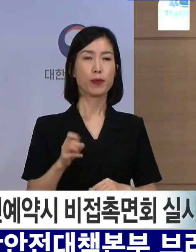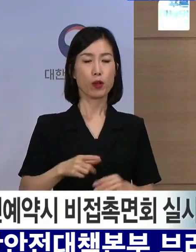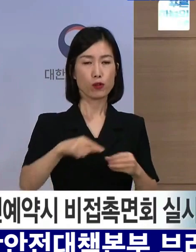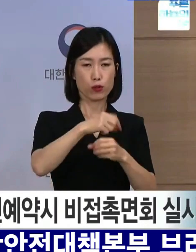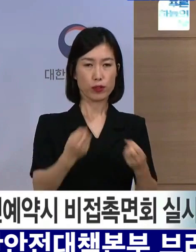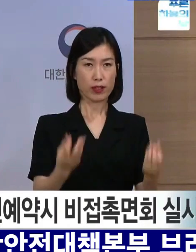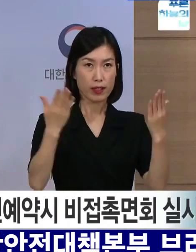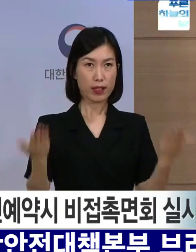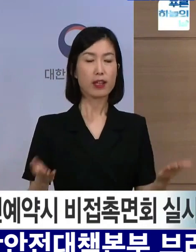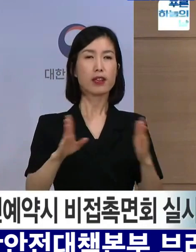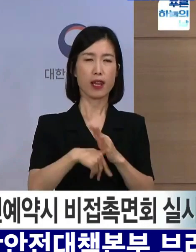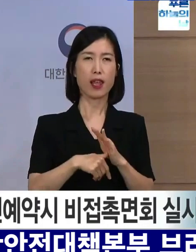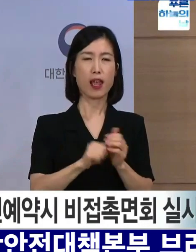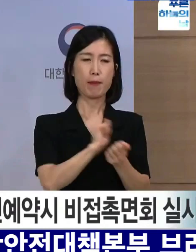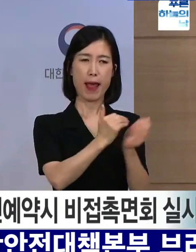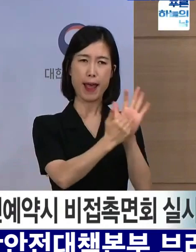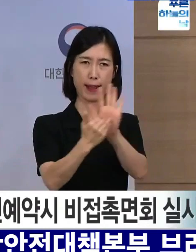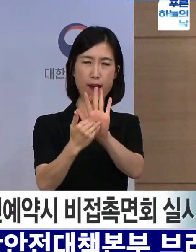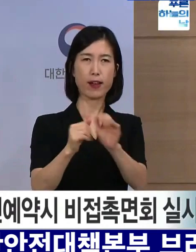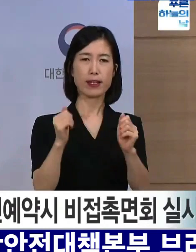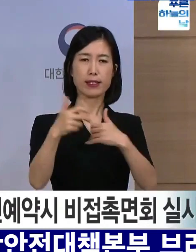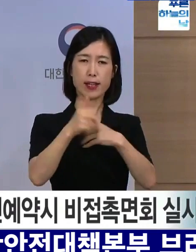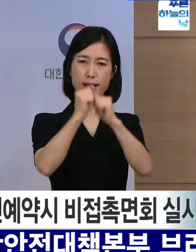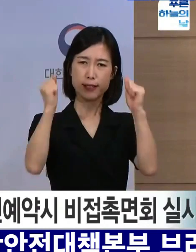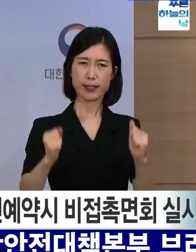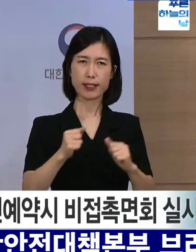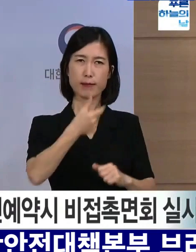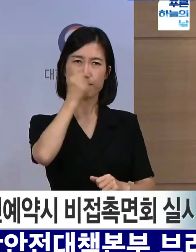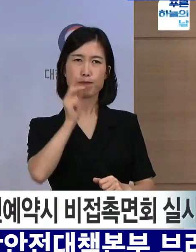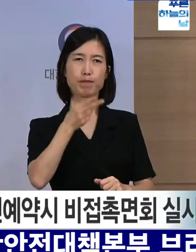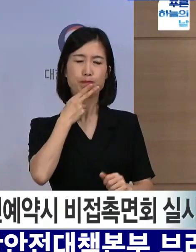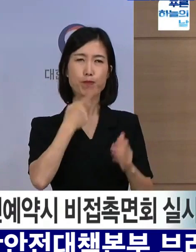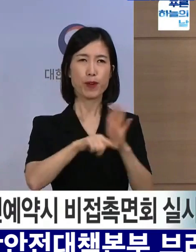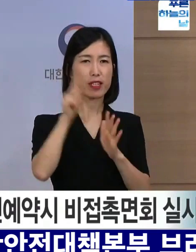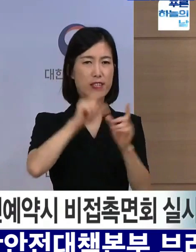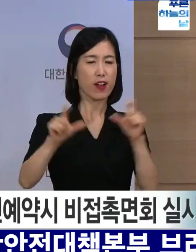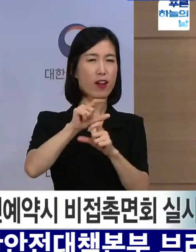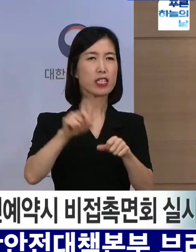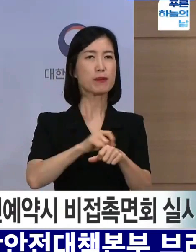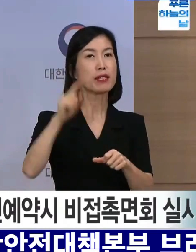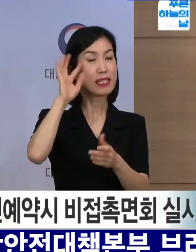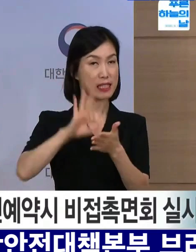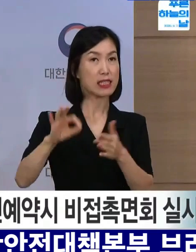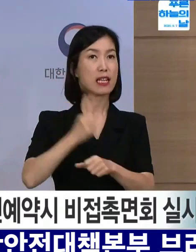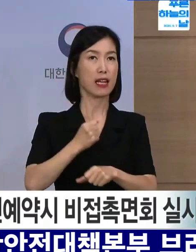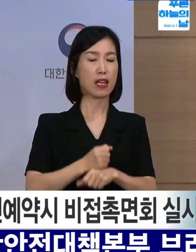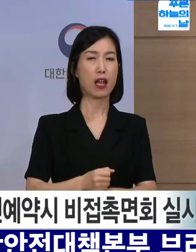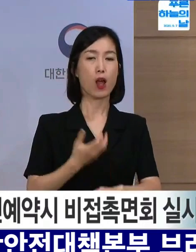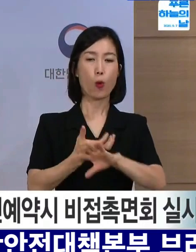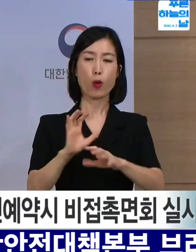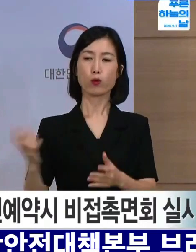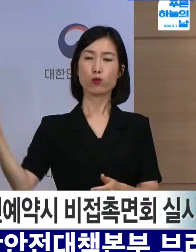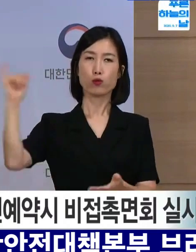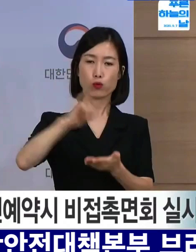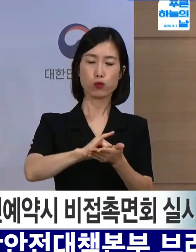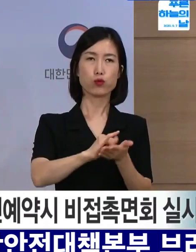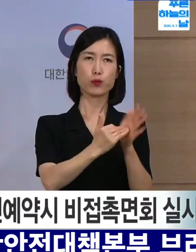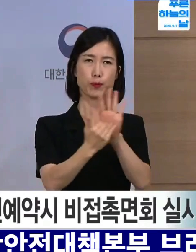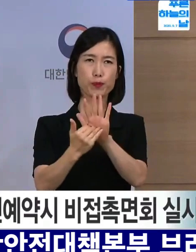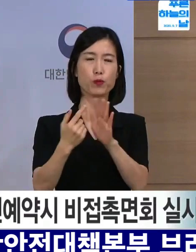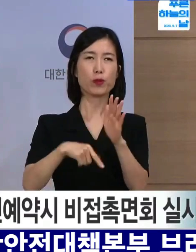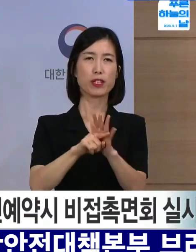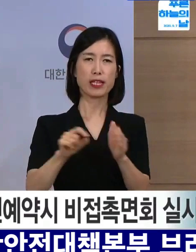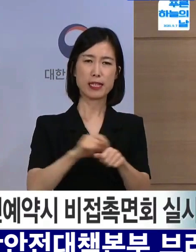방역과 의료 대응 체계는 빈틈없이 운영되도록 만전을 다하겠습니다. 해외 유입 차단을 위한 특별 입국